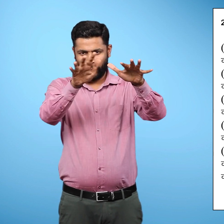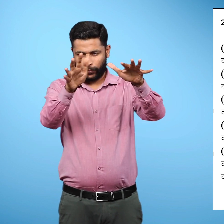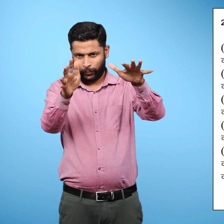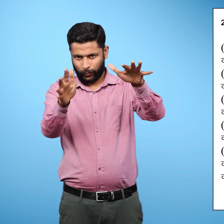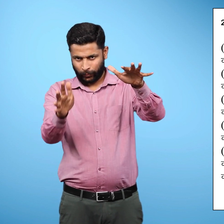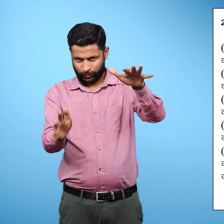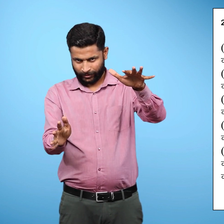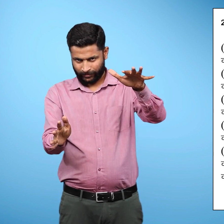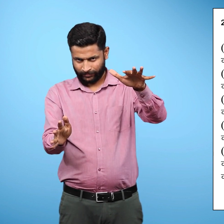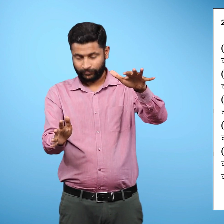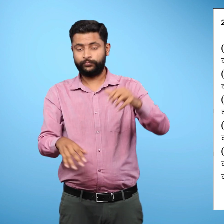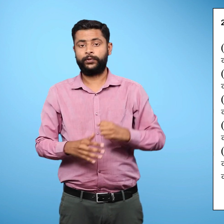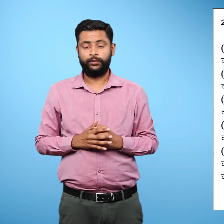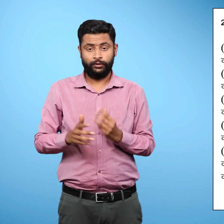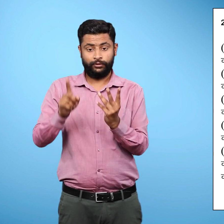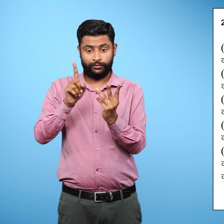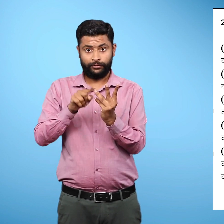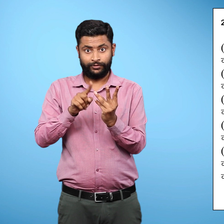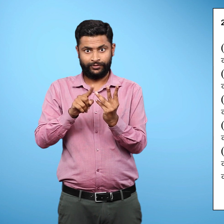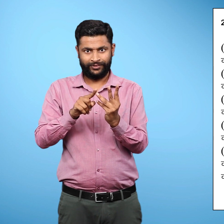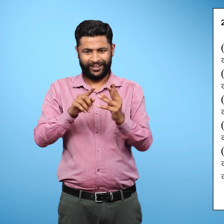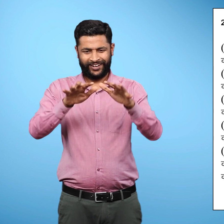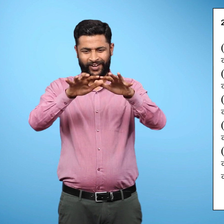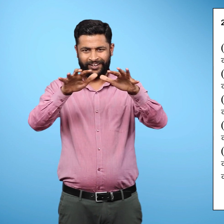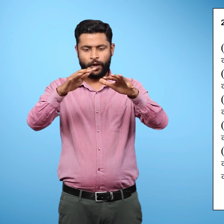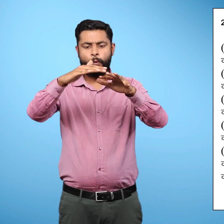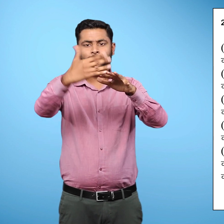ग, अभी मुक्ता